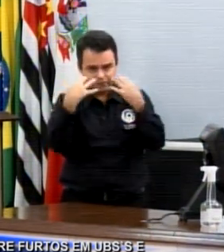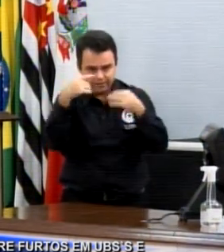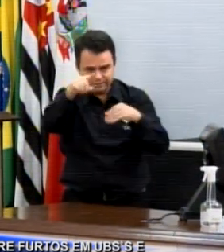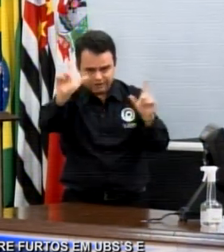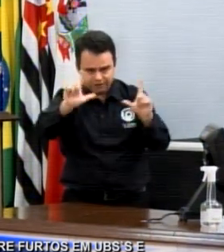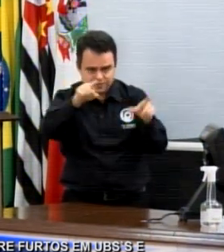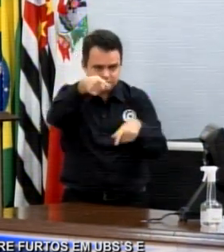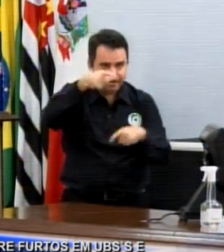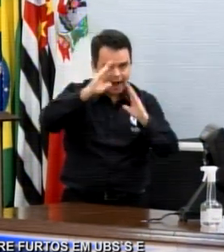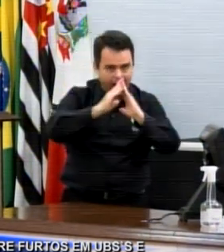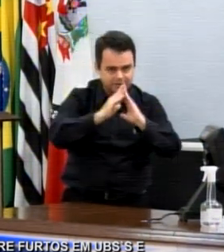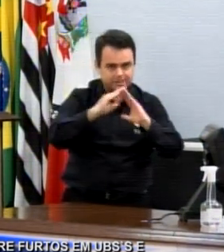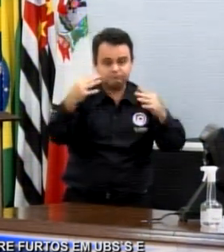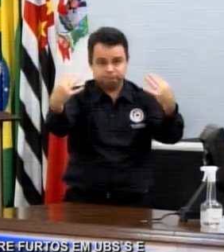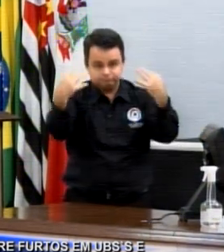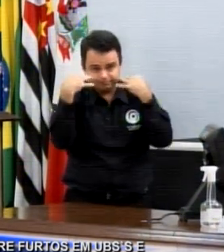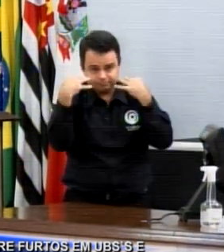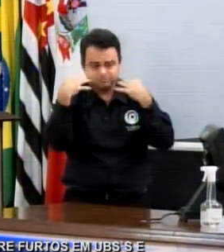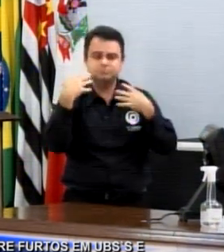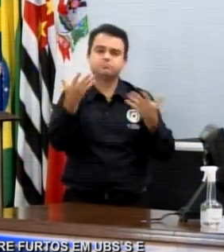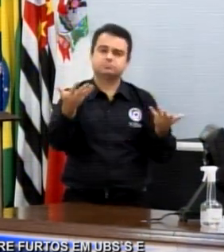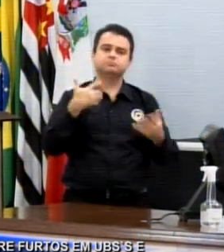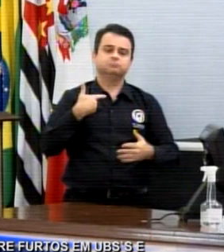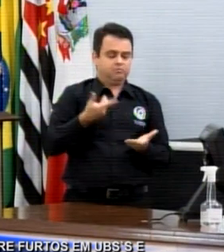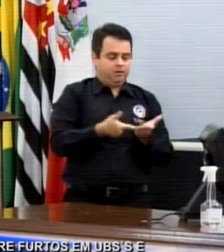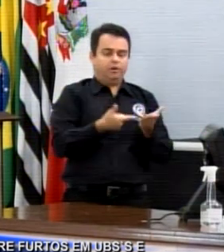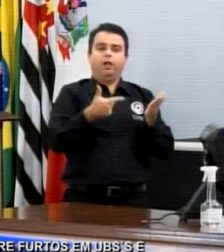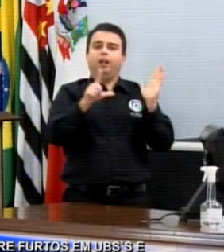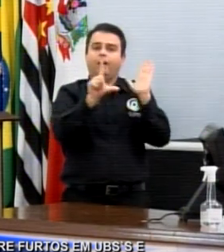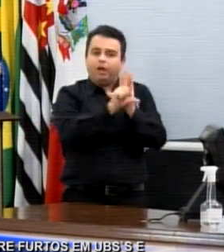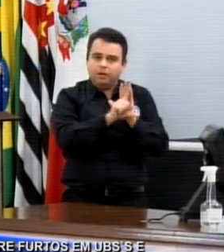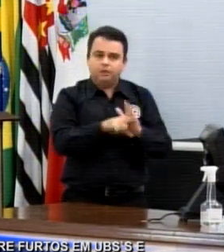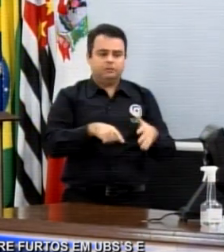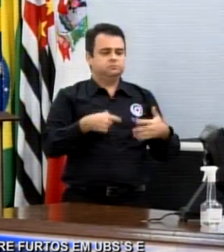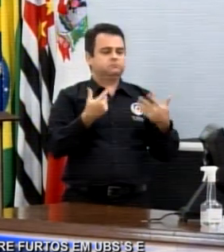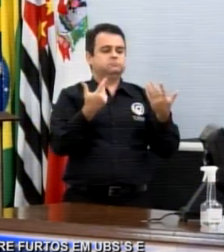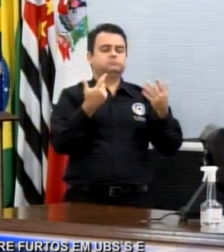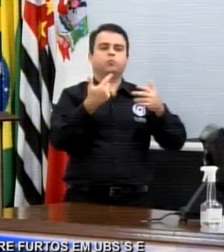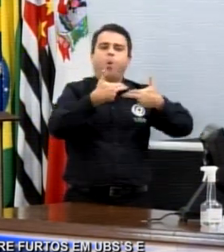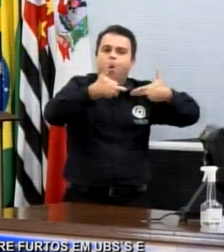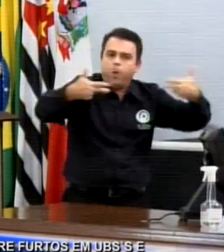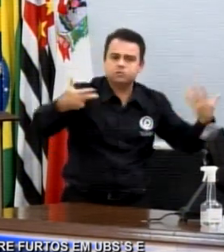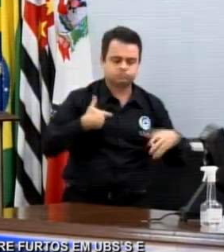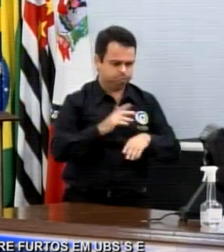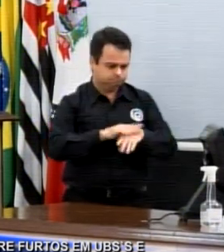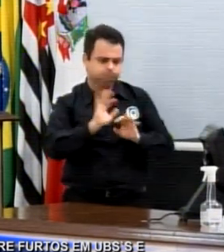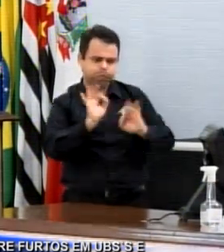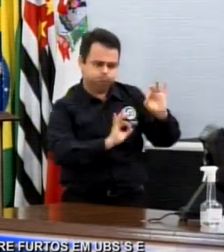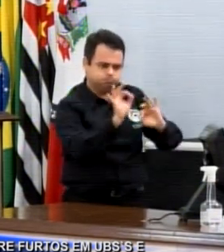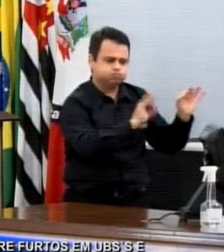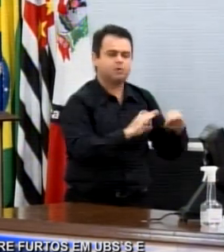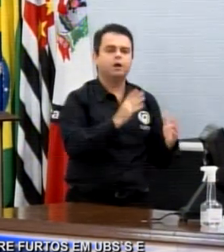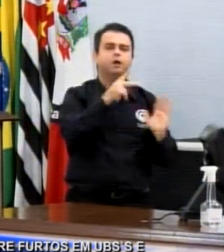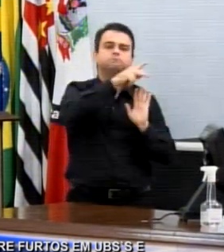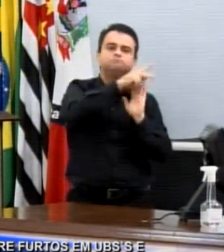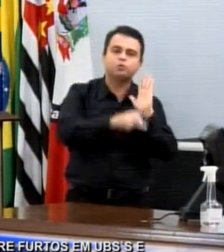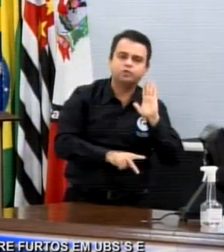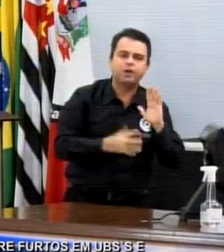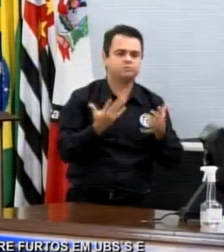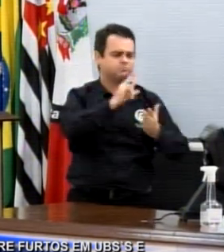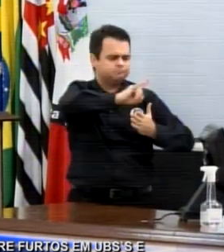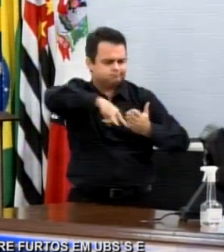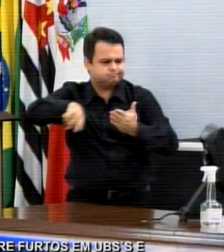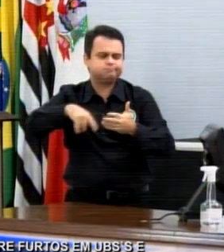Porém, muitas vezes, a gente está embarrado na Procuradoria. É um item tão fácil de resolver para atender a população.